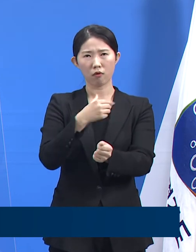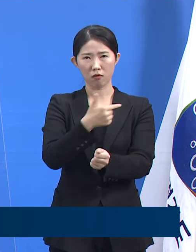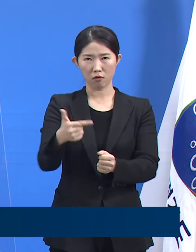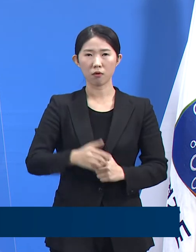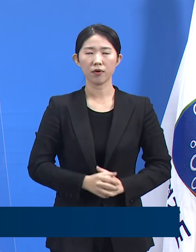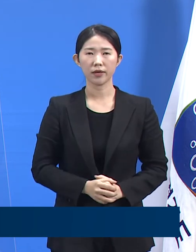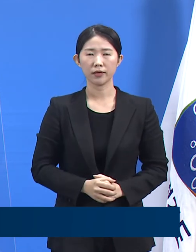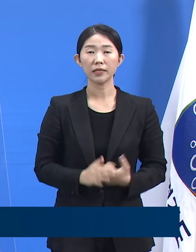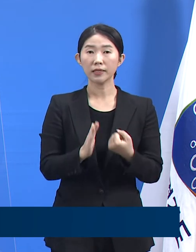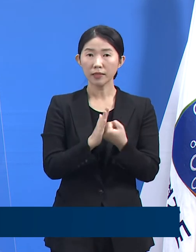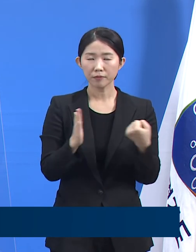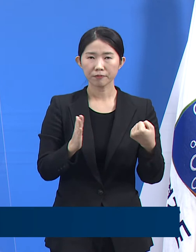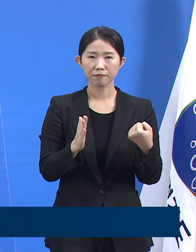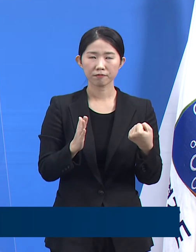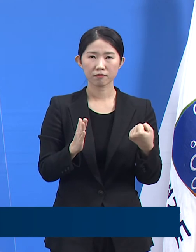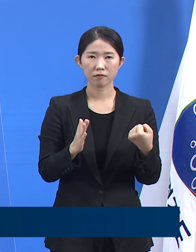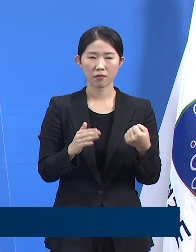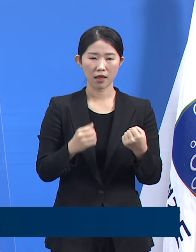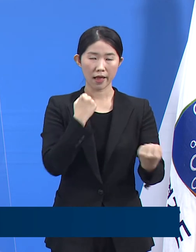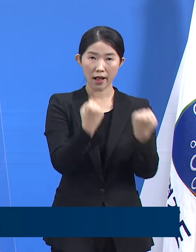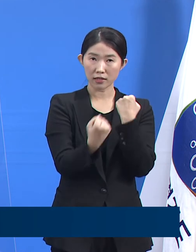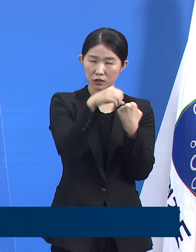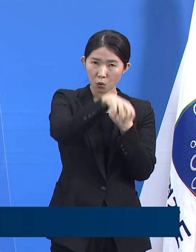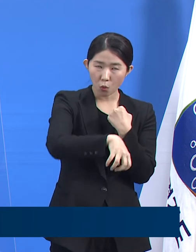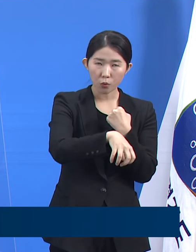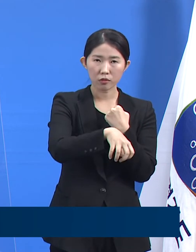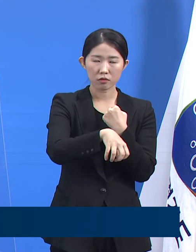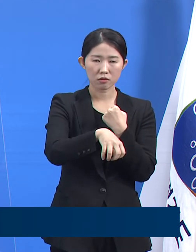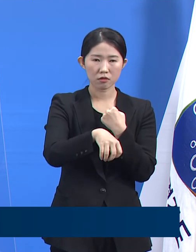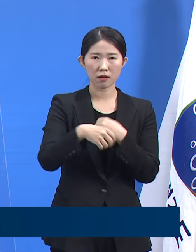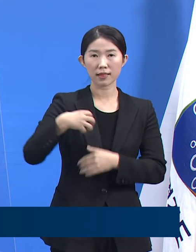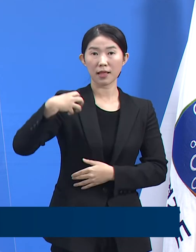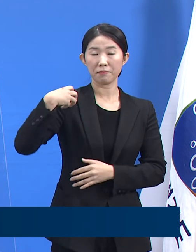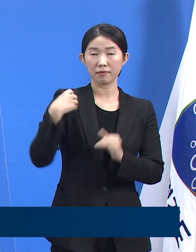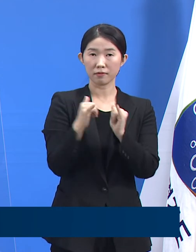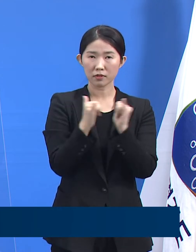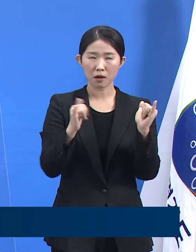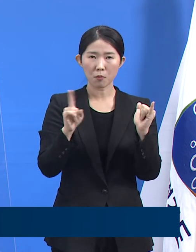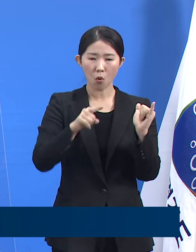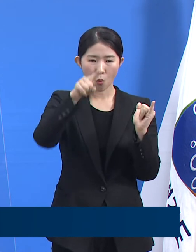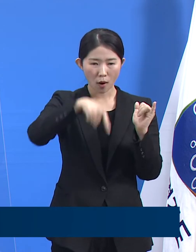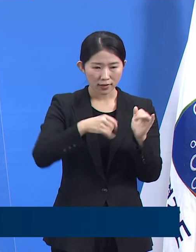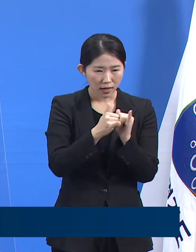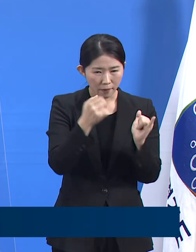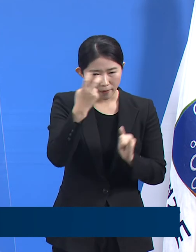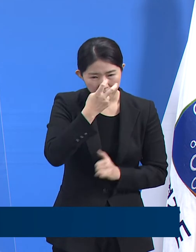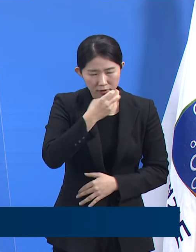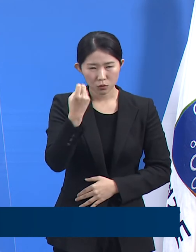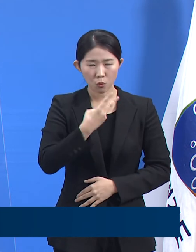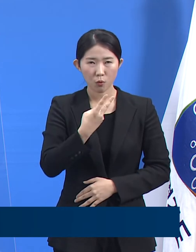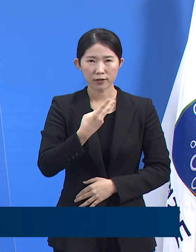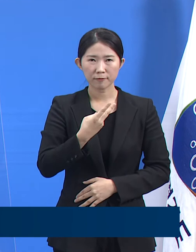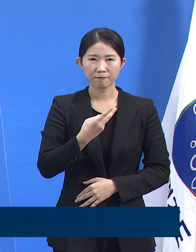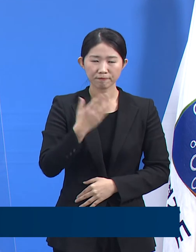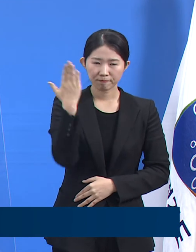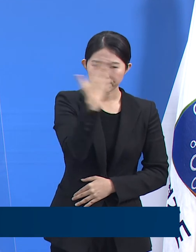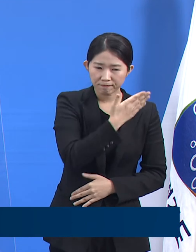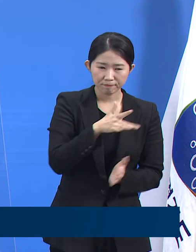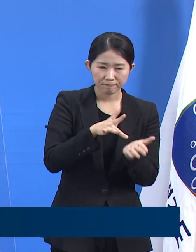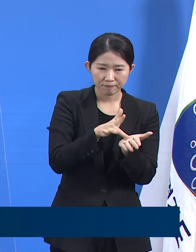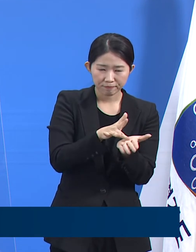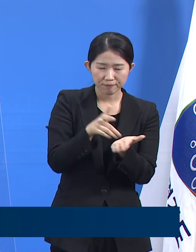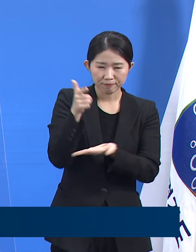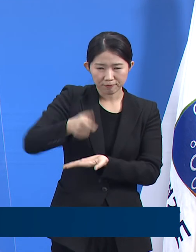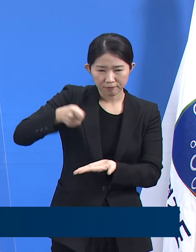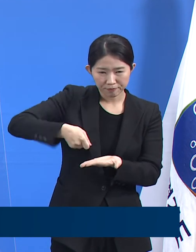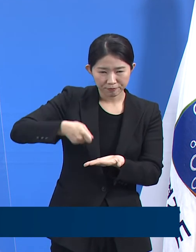그렇기 때문에 사업장의 방역 책임자들께서는 출입자 관리와 체육시설 방역에 각별한 주의를 기울여 주시기 바랍니다.